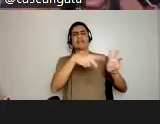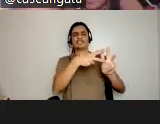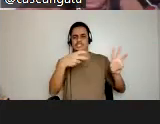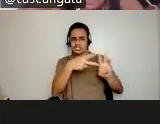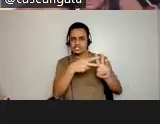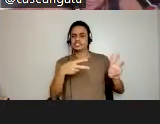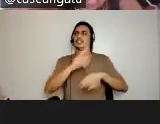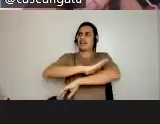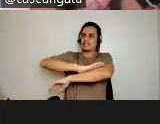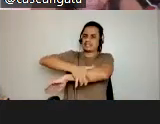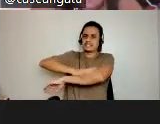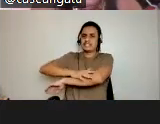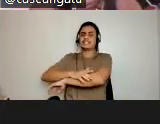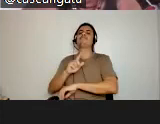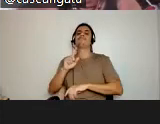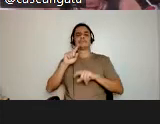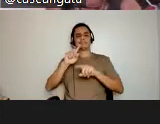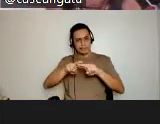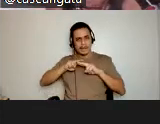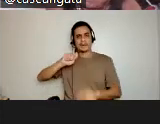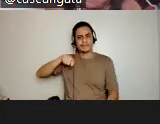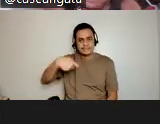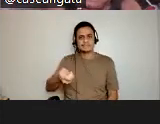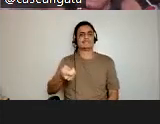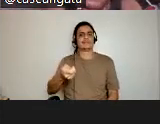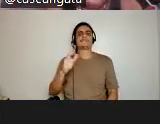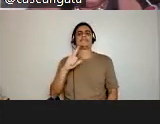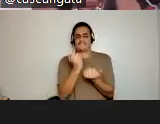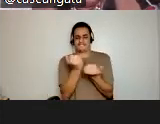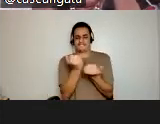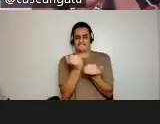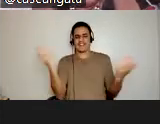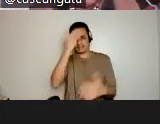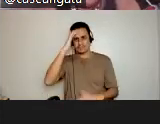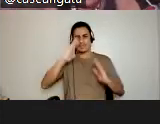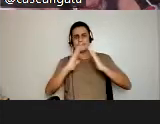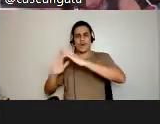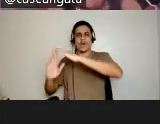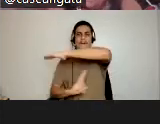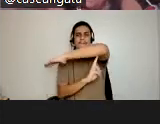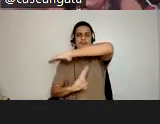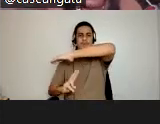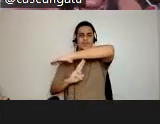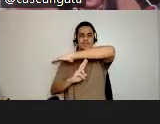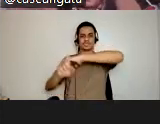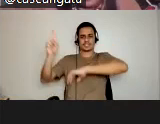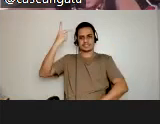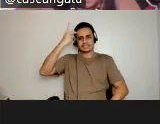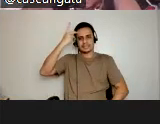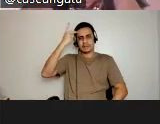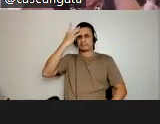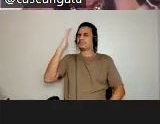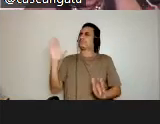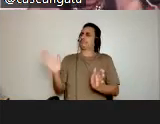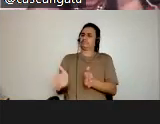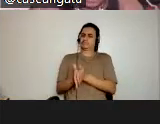racismo estruturalmente é nesse sentido. Muitos que moram debaixo das pontes de São Paulo, nas condições de miséria na cidade